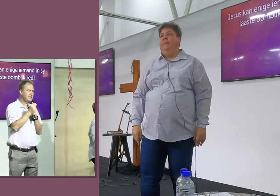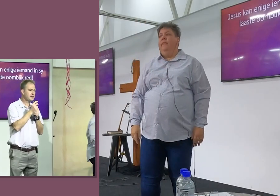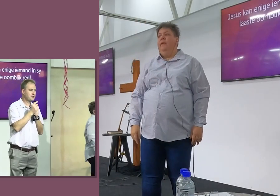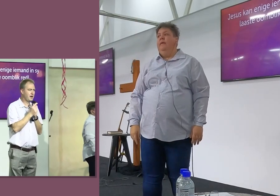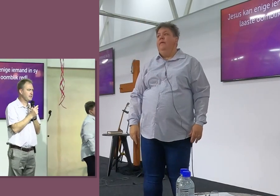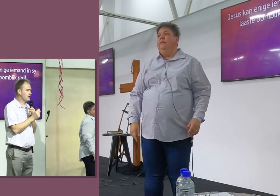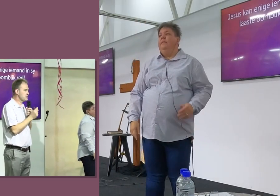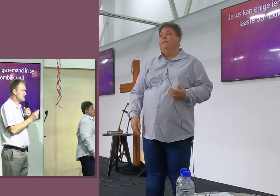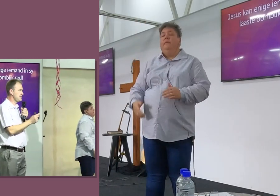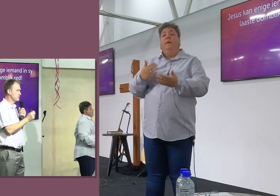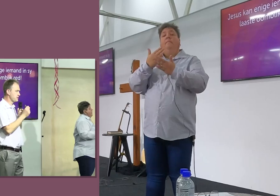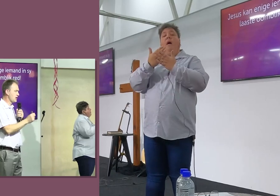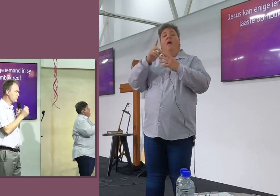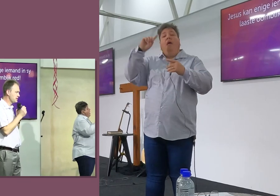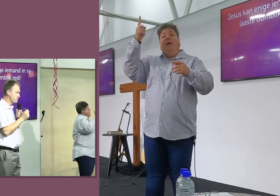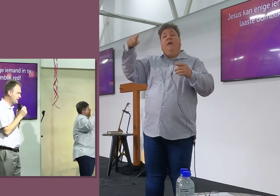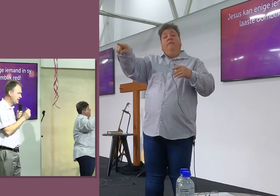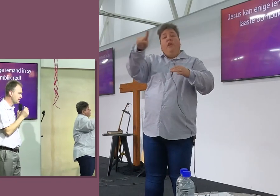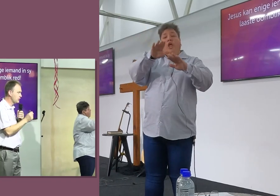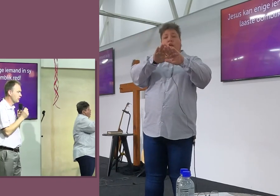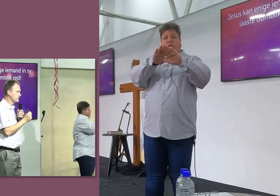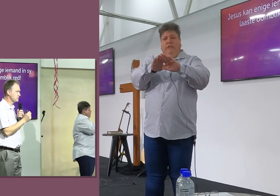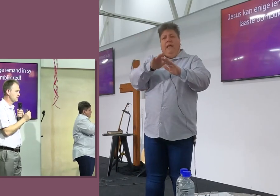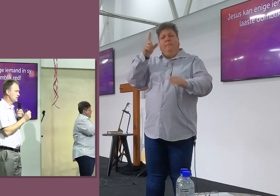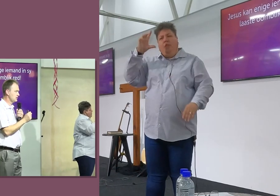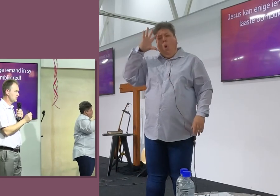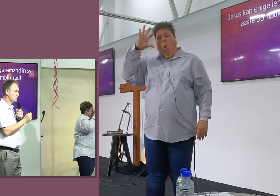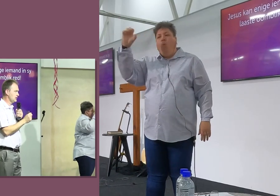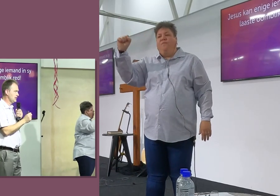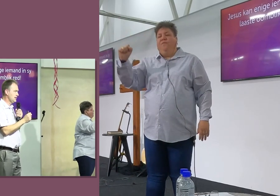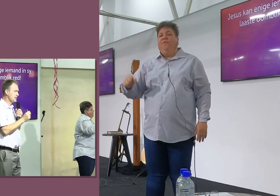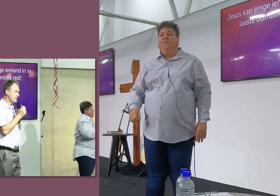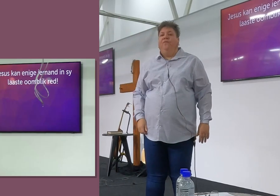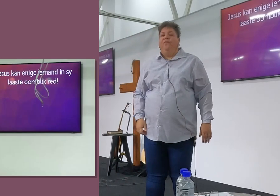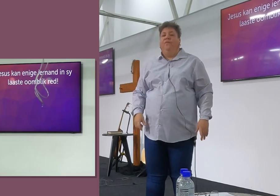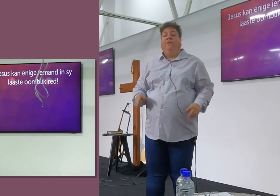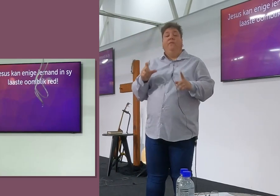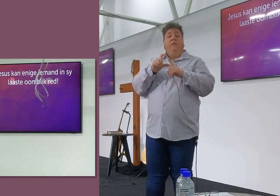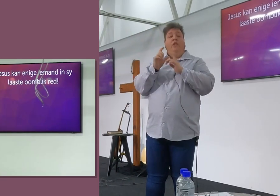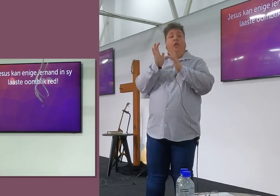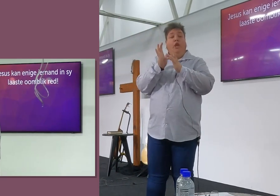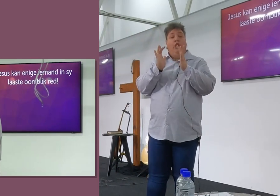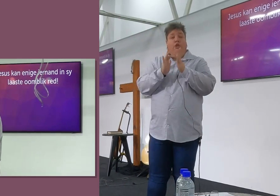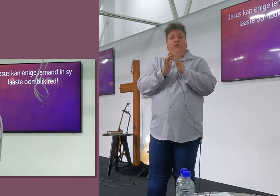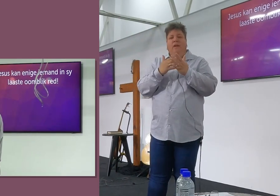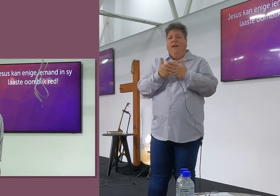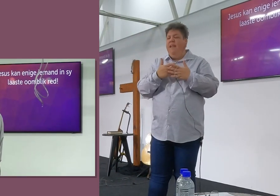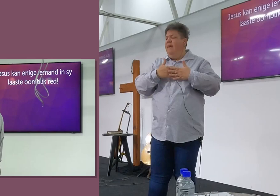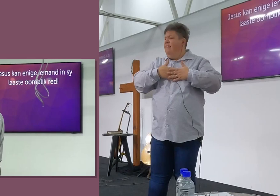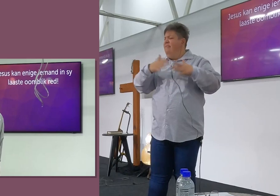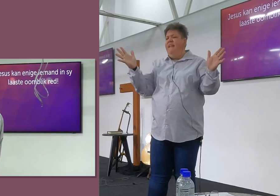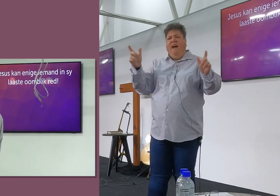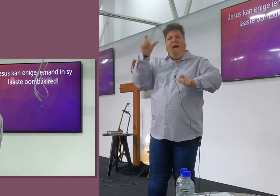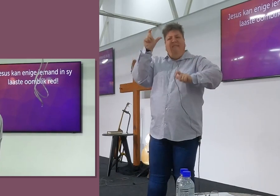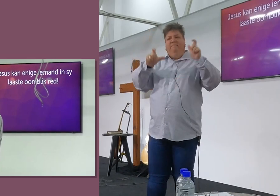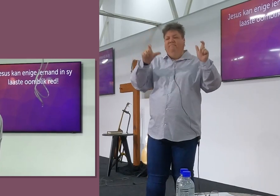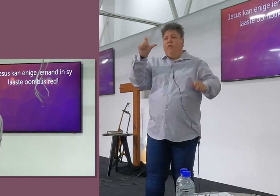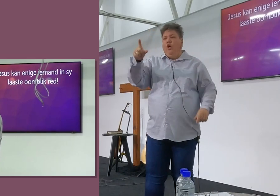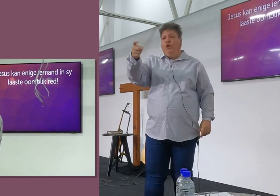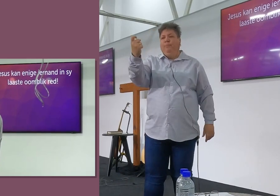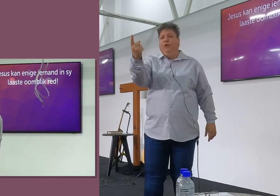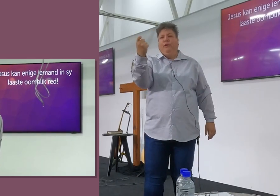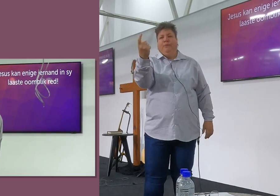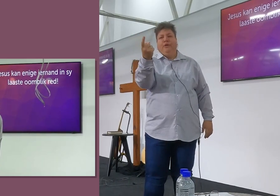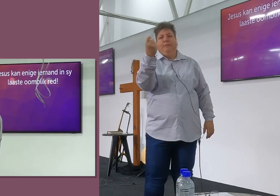Mag die Heere vir my in jou sien, Vandaag met een bykie geloof, Dat die Heere, Enige iemand, Selfs op sy laaste oomlik